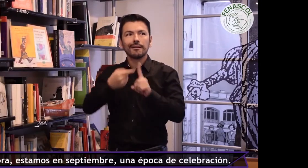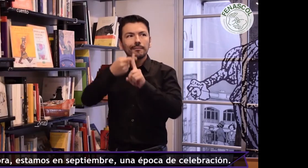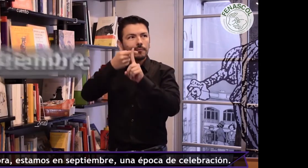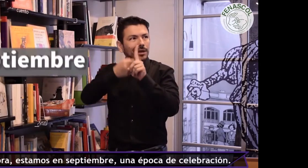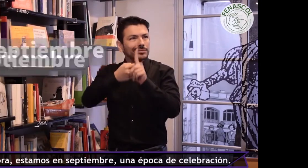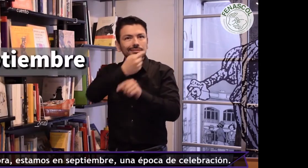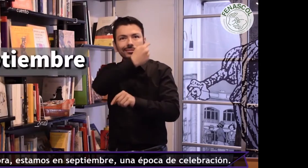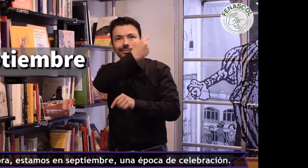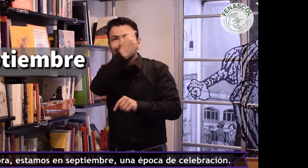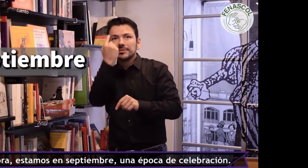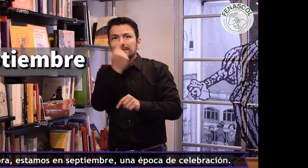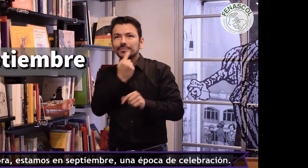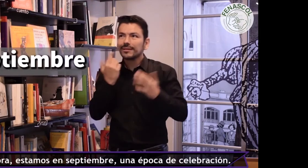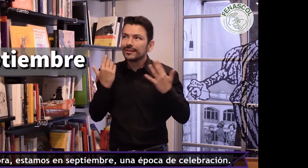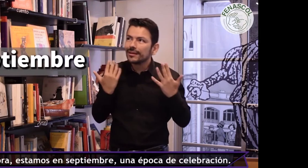septiembre una época de celebración